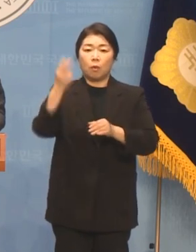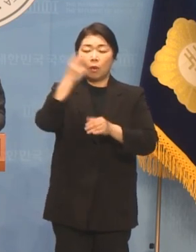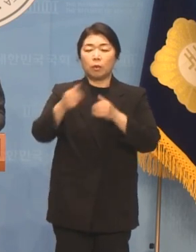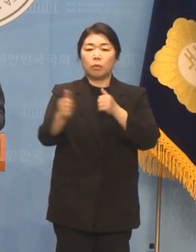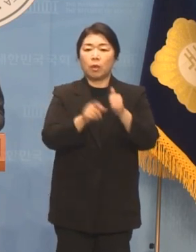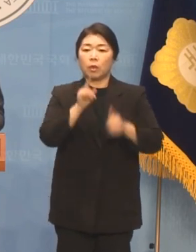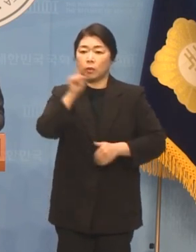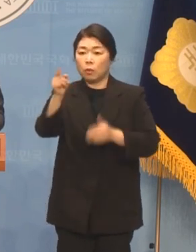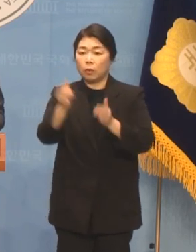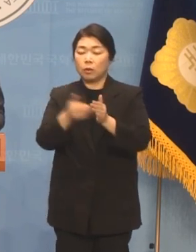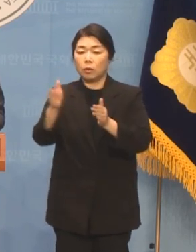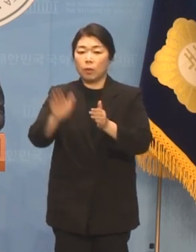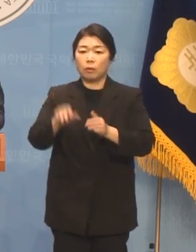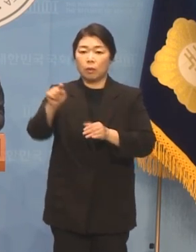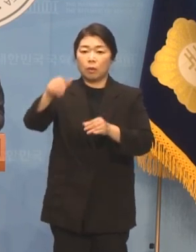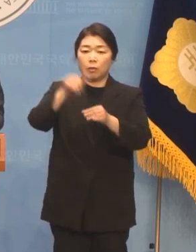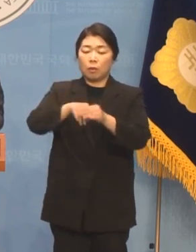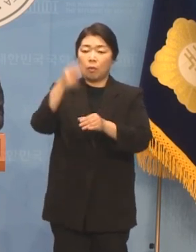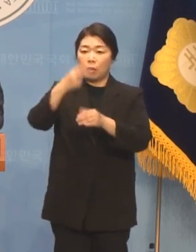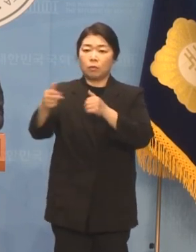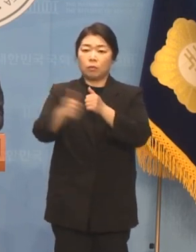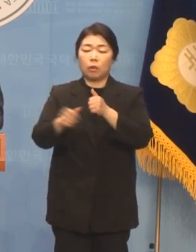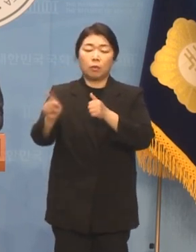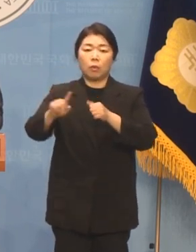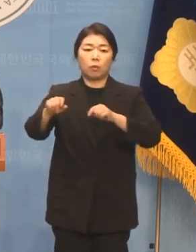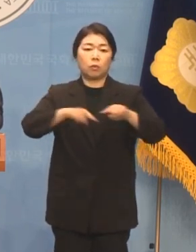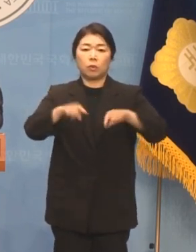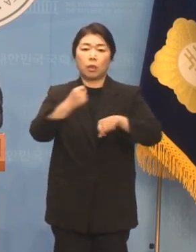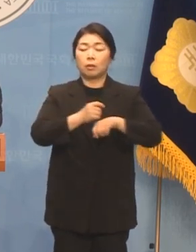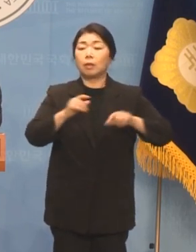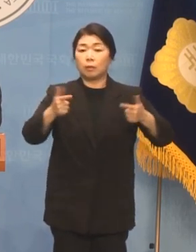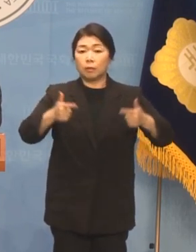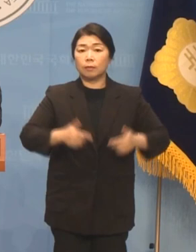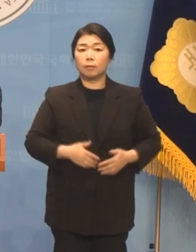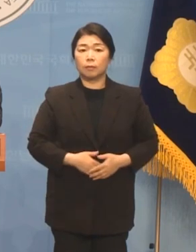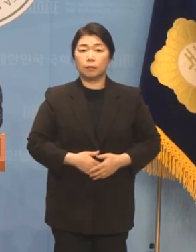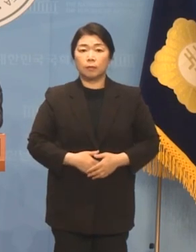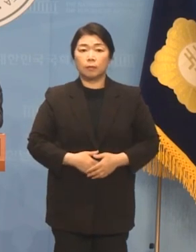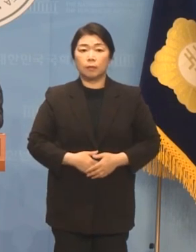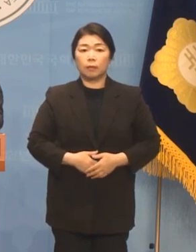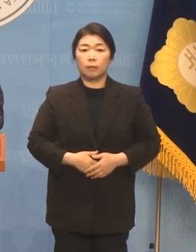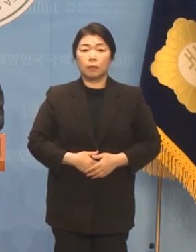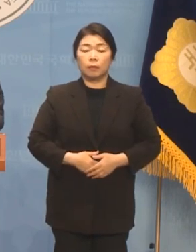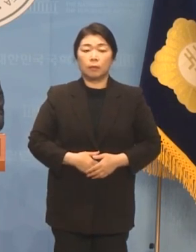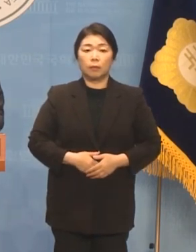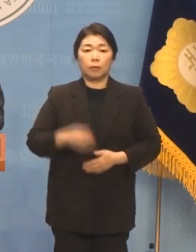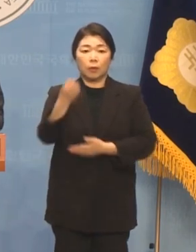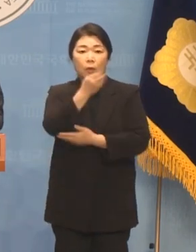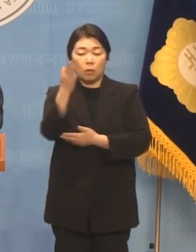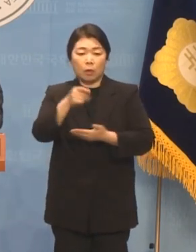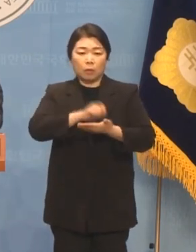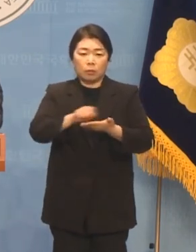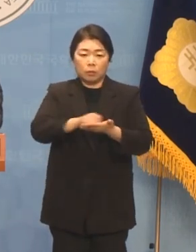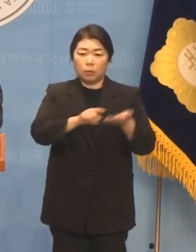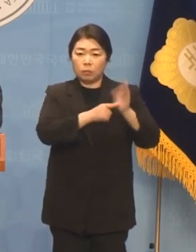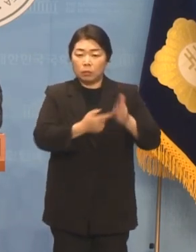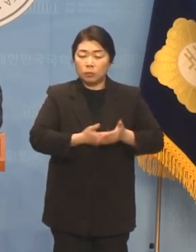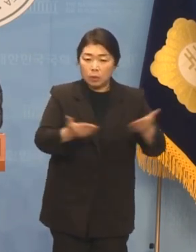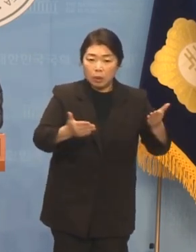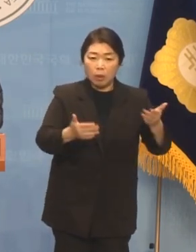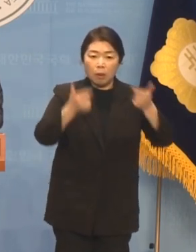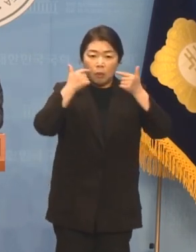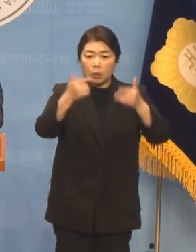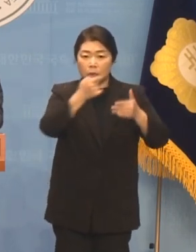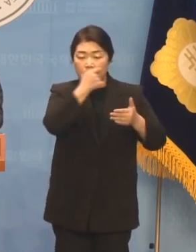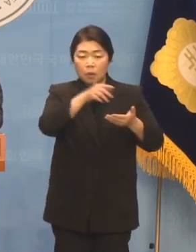당선관위는 아무런 조치를 취하지 않고 있습니다 언론에 대서특필되고 명백한